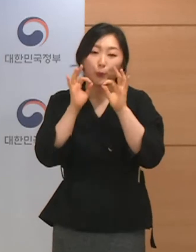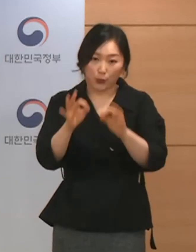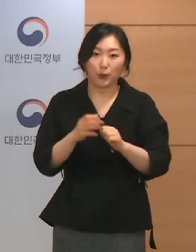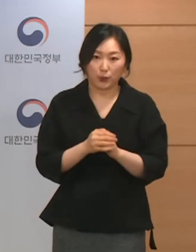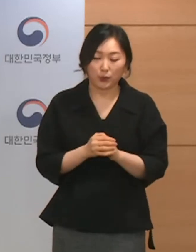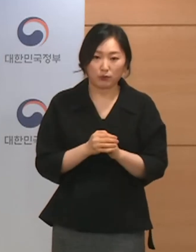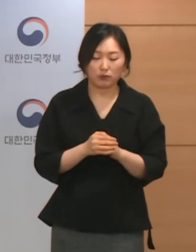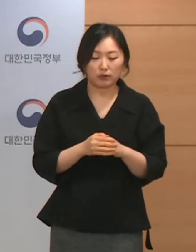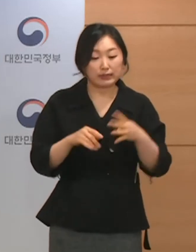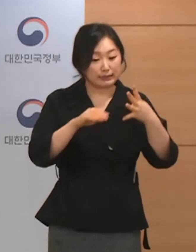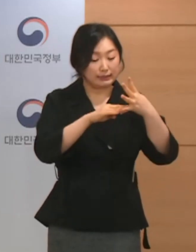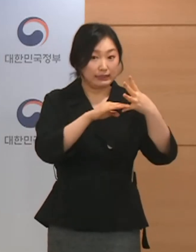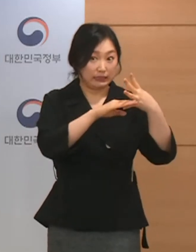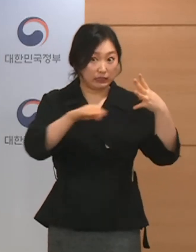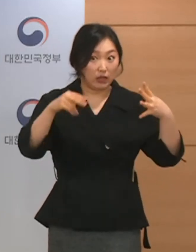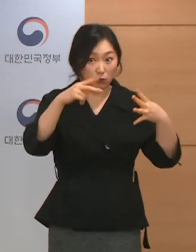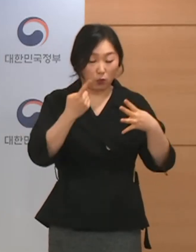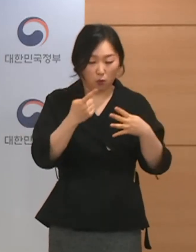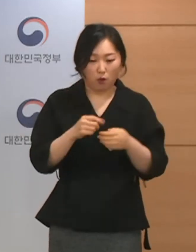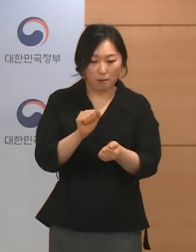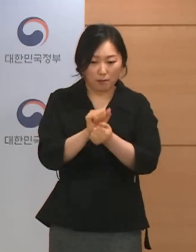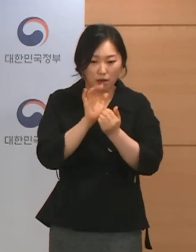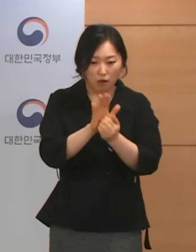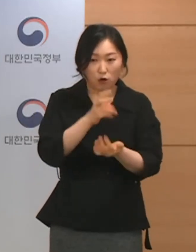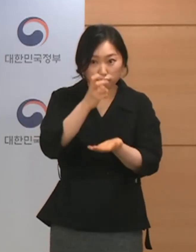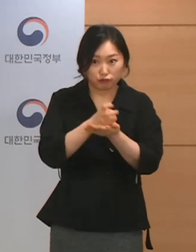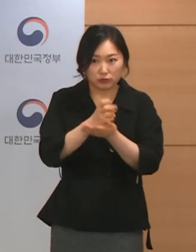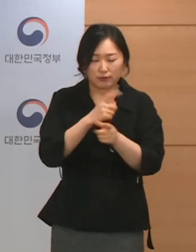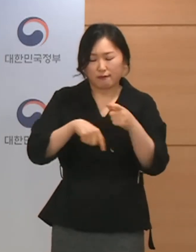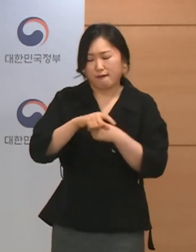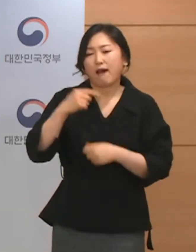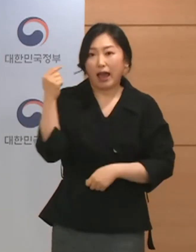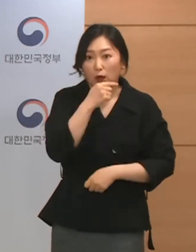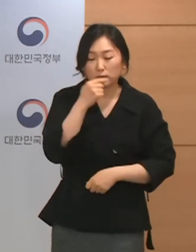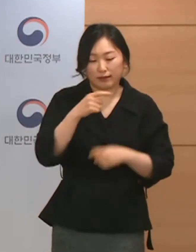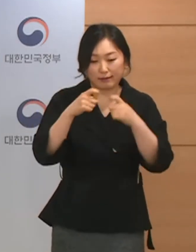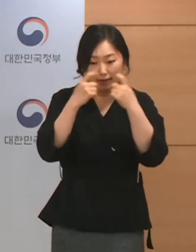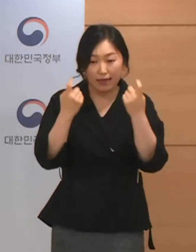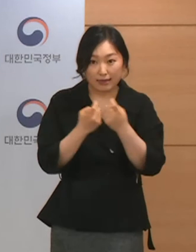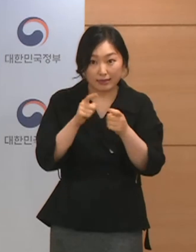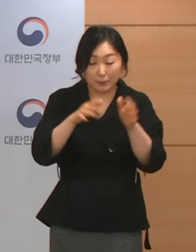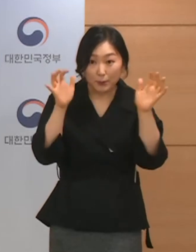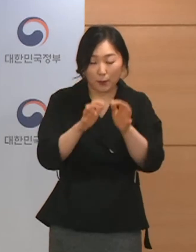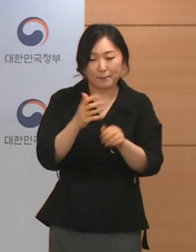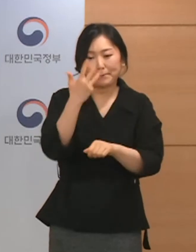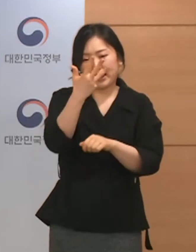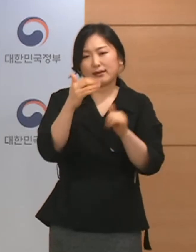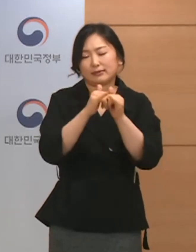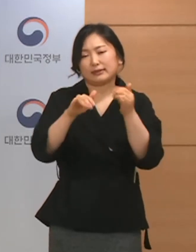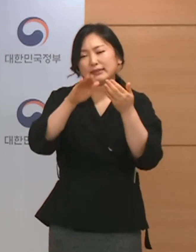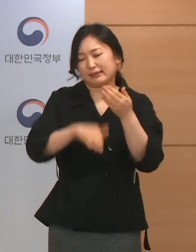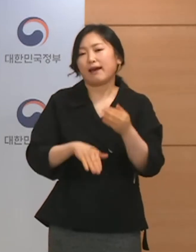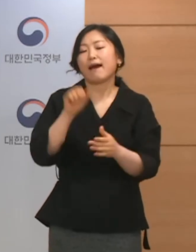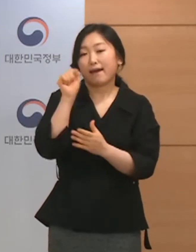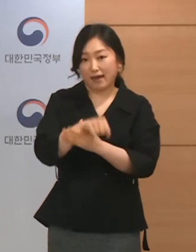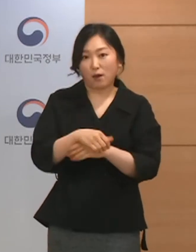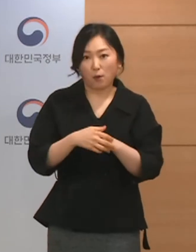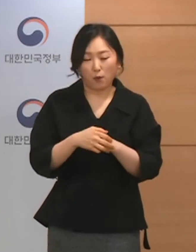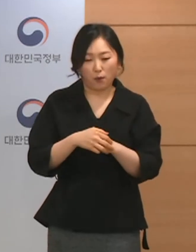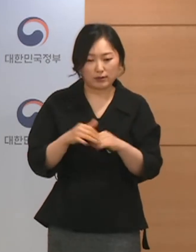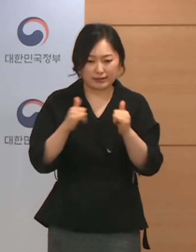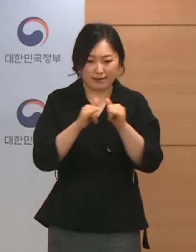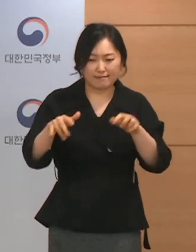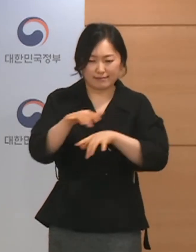1단계라 하더라도 방역 조치를 좀 더 강화하여 사적 모임을 8인까지 제한하고 다중이용시설의 인원